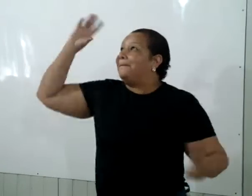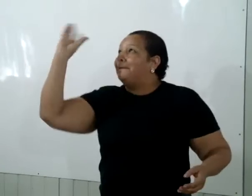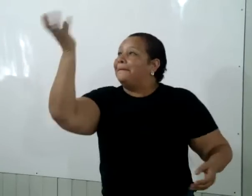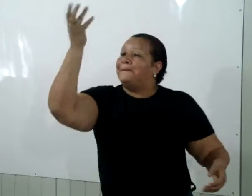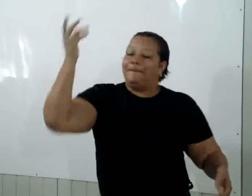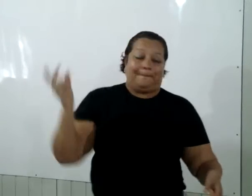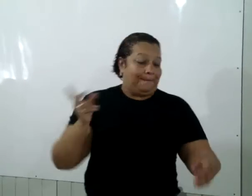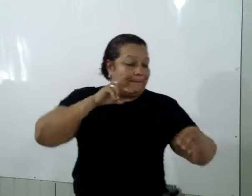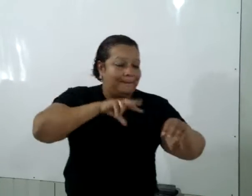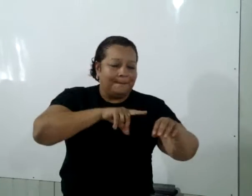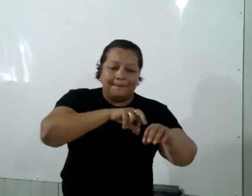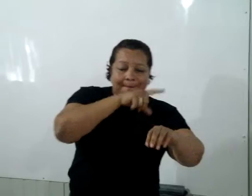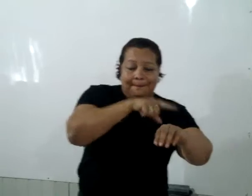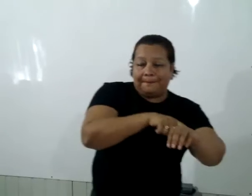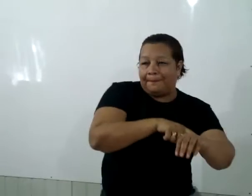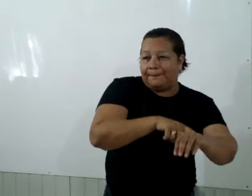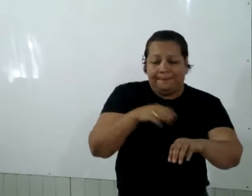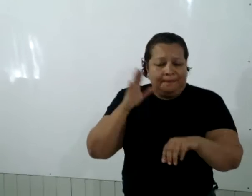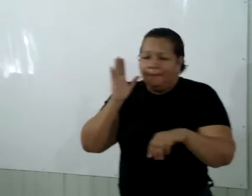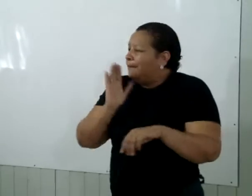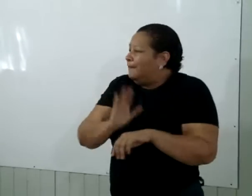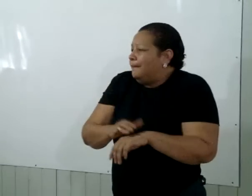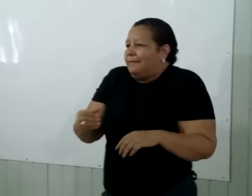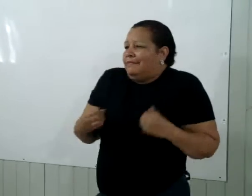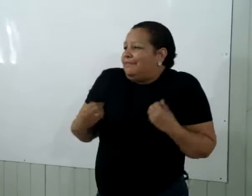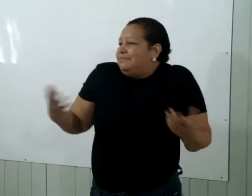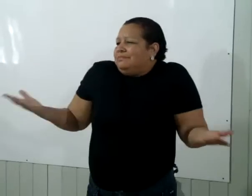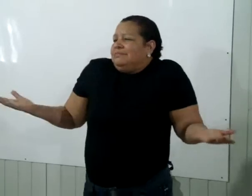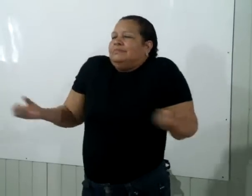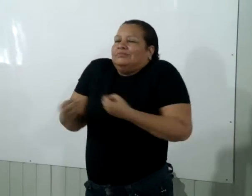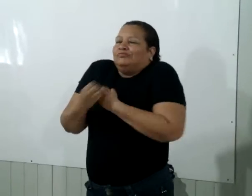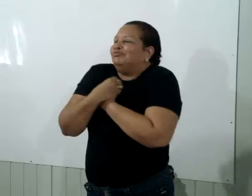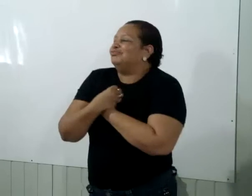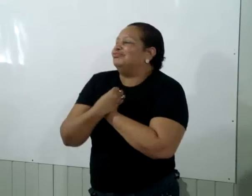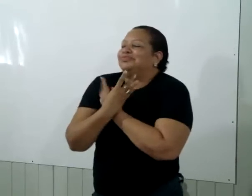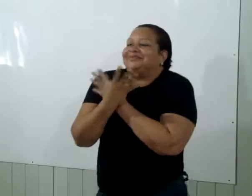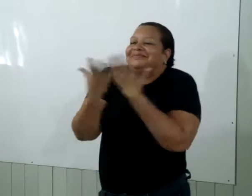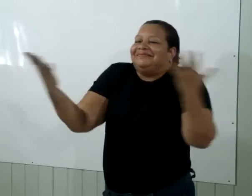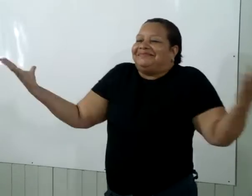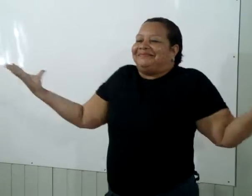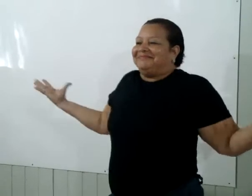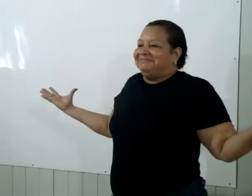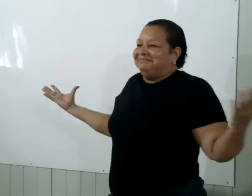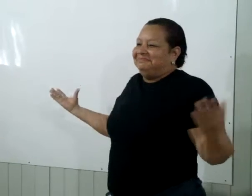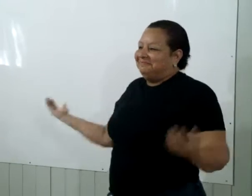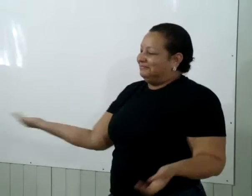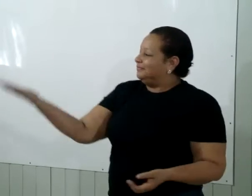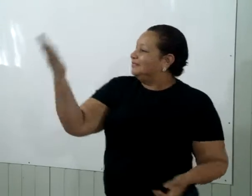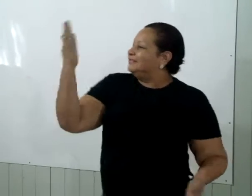tempo, carguei duas horas Mais do que paz com paixão És